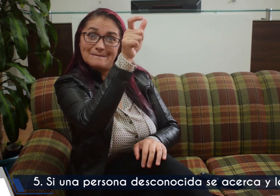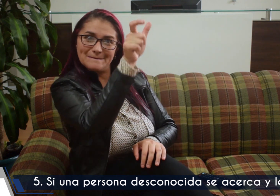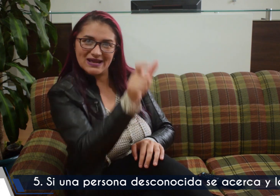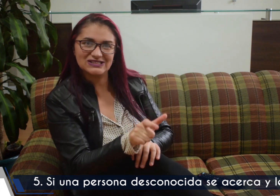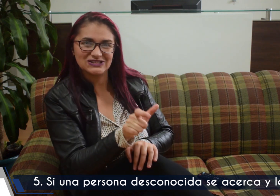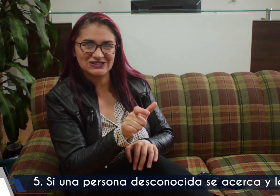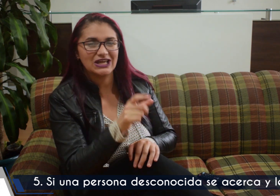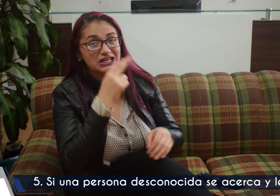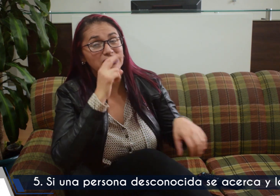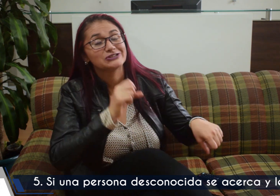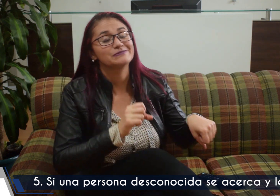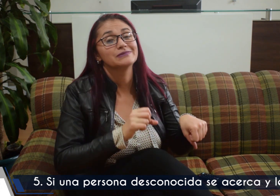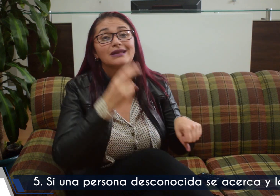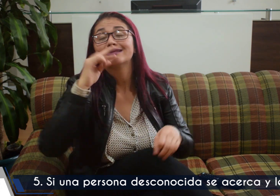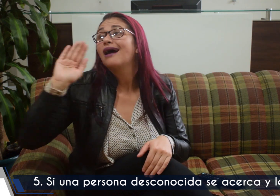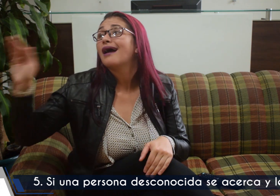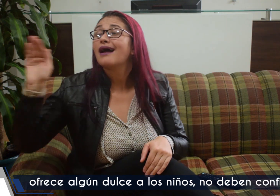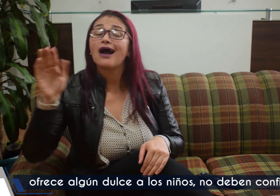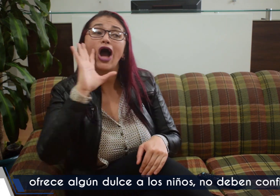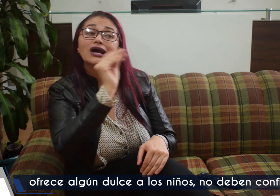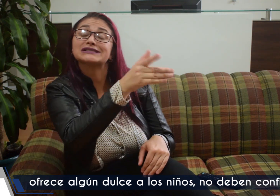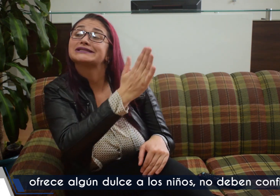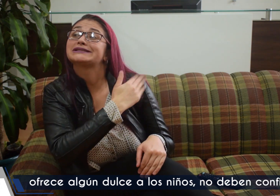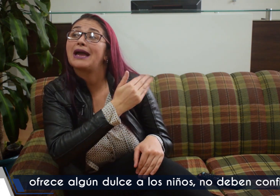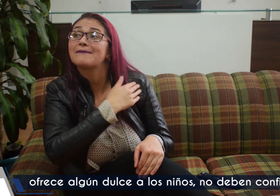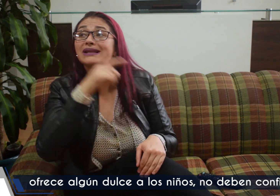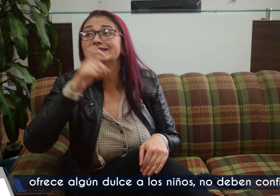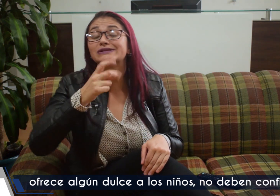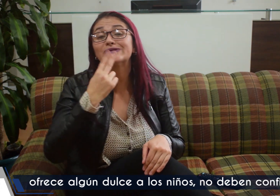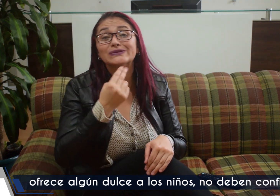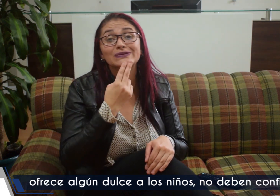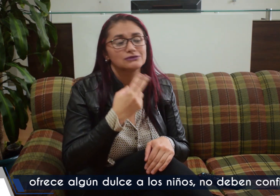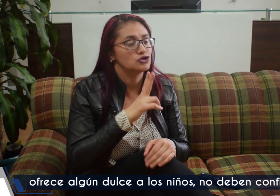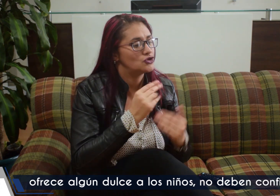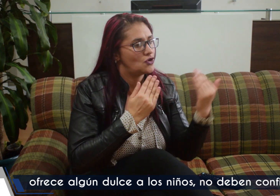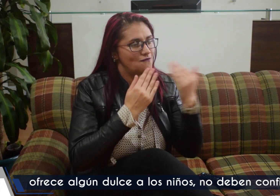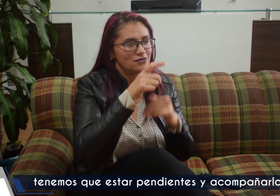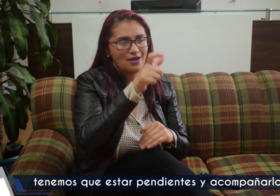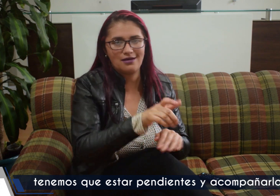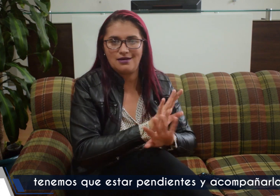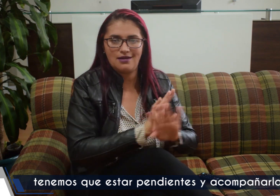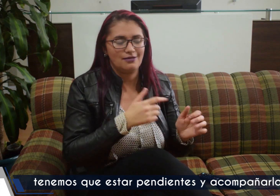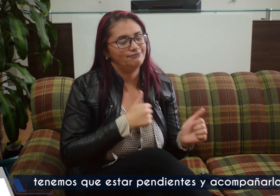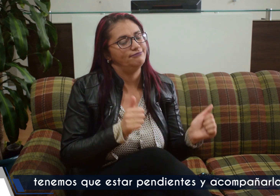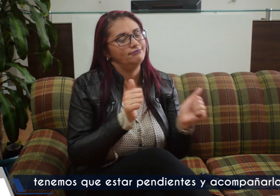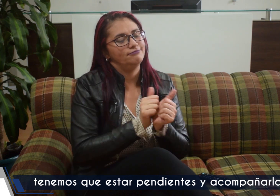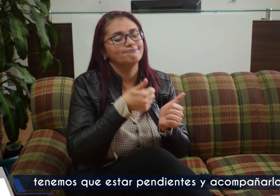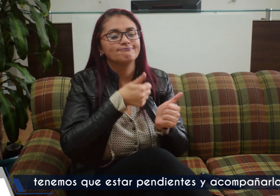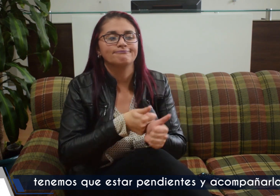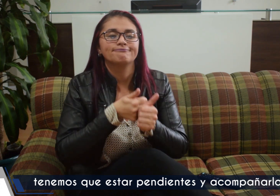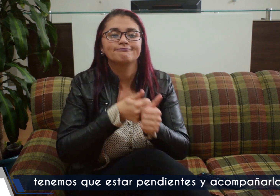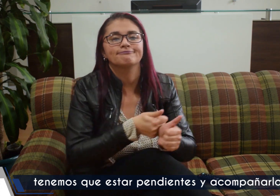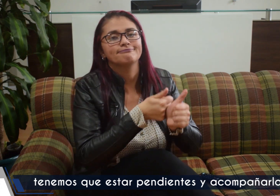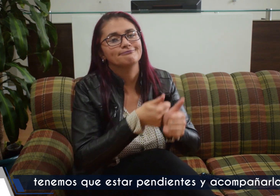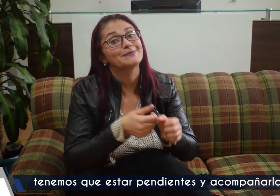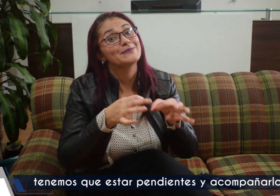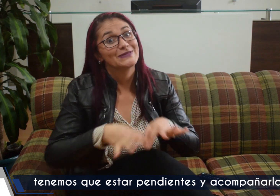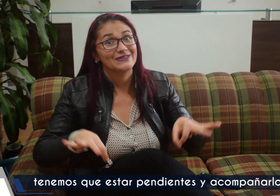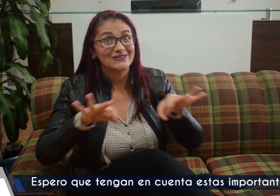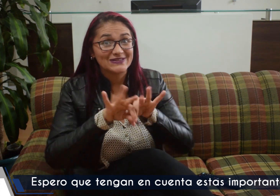desconocida se acerca y les ofrece algún dulce a los niños no deben confiar tenemos que estar pendientes y acompañarlos espero